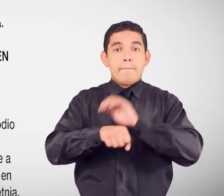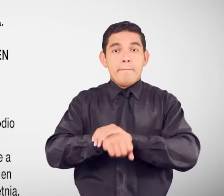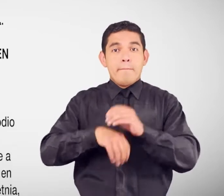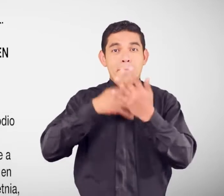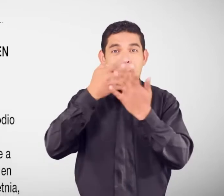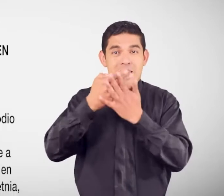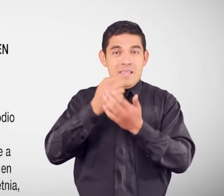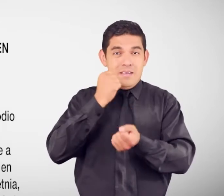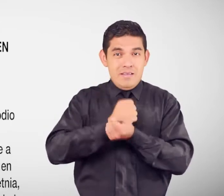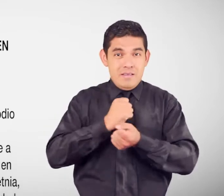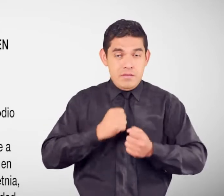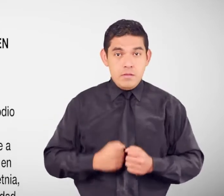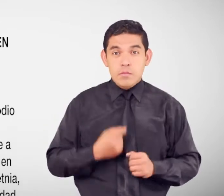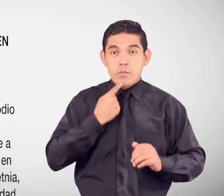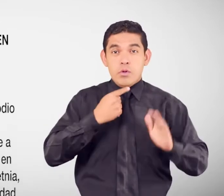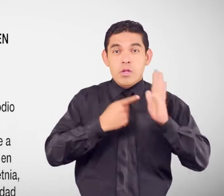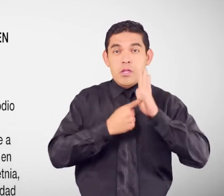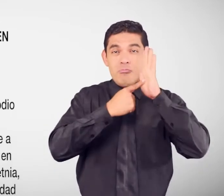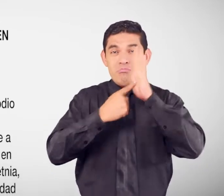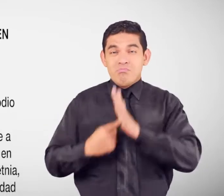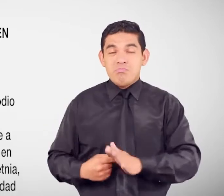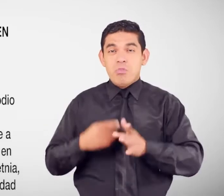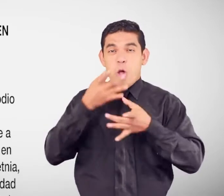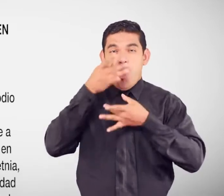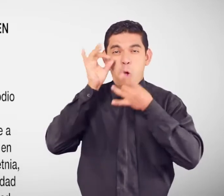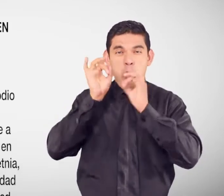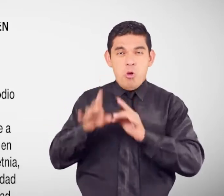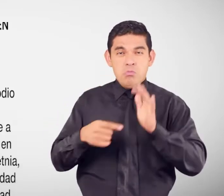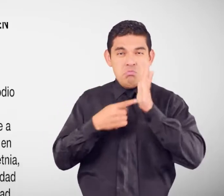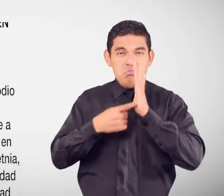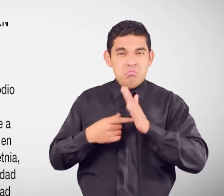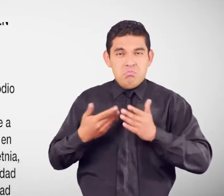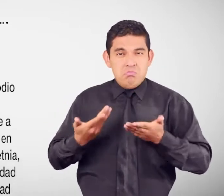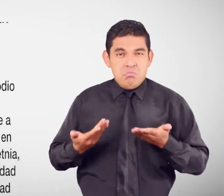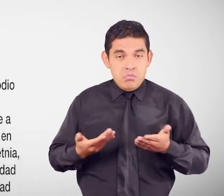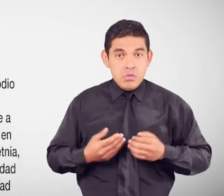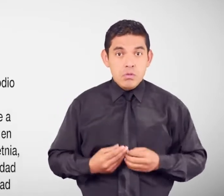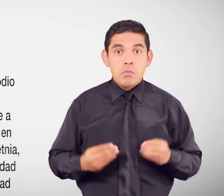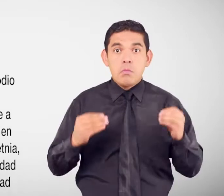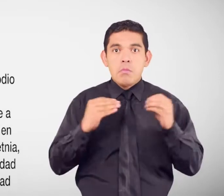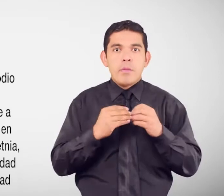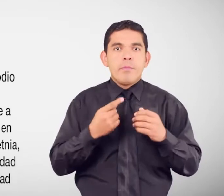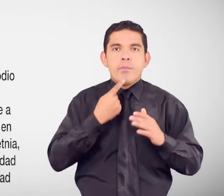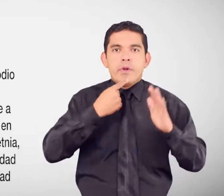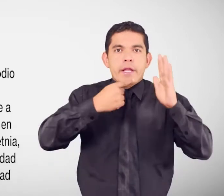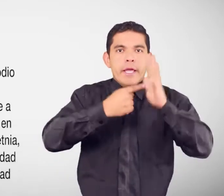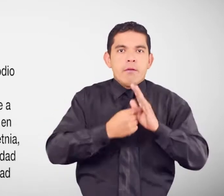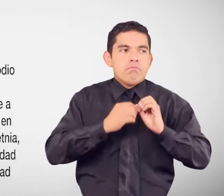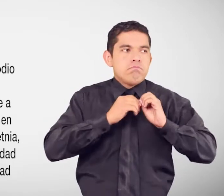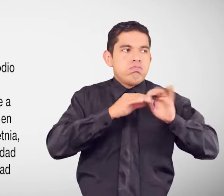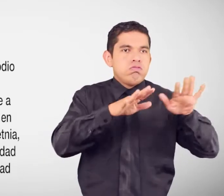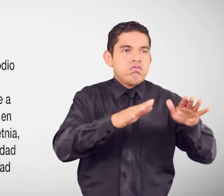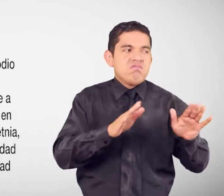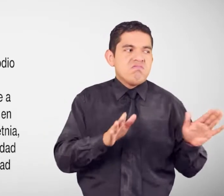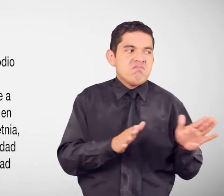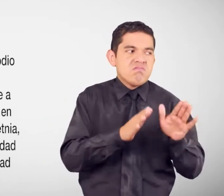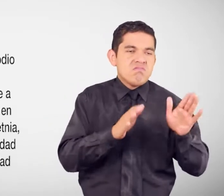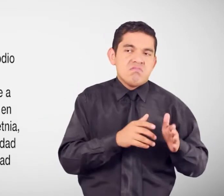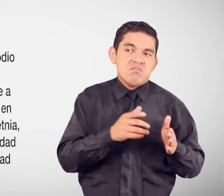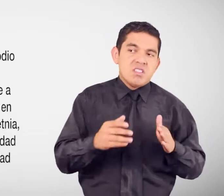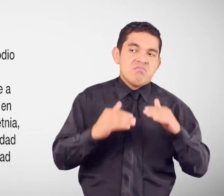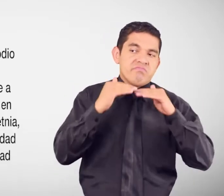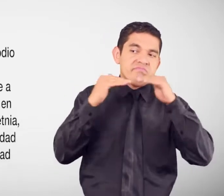odio ¿Qué significa? Cuando se propague Practique O incite A toda distinción Restricción O